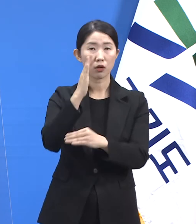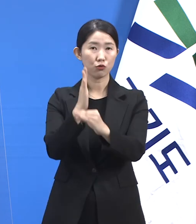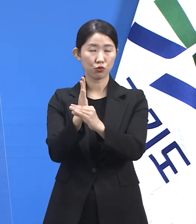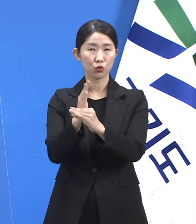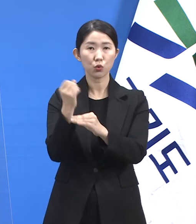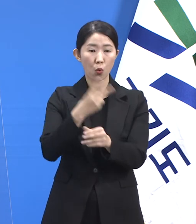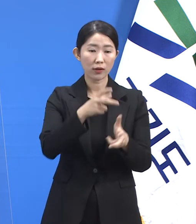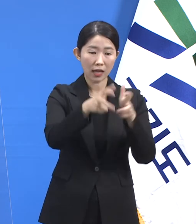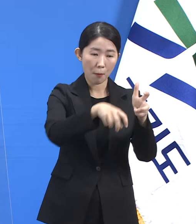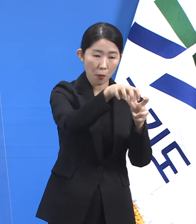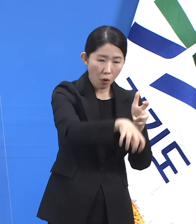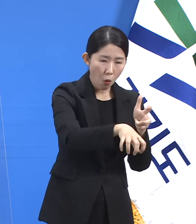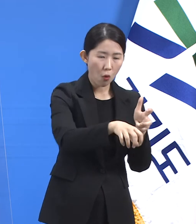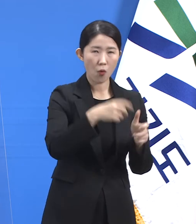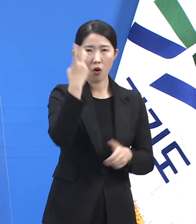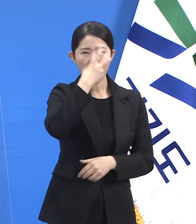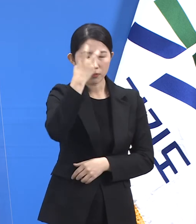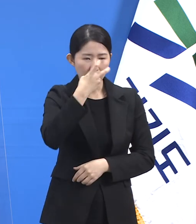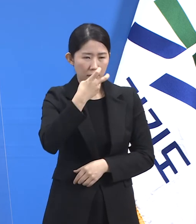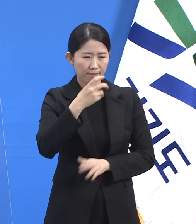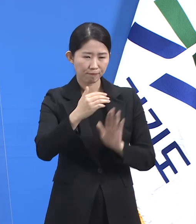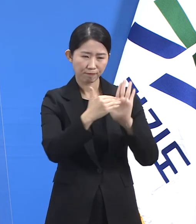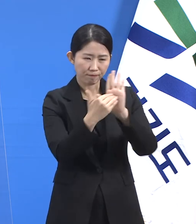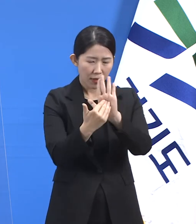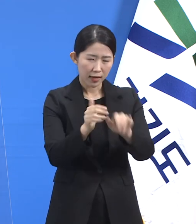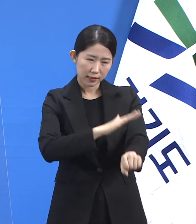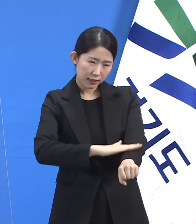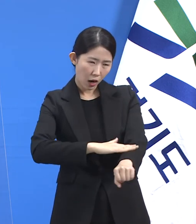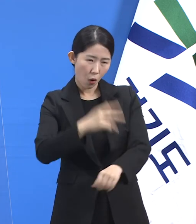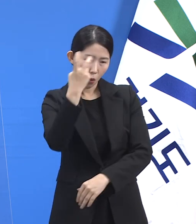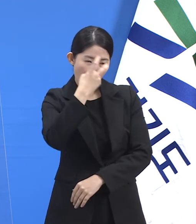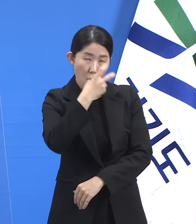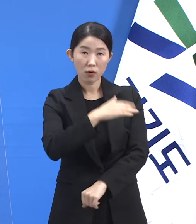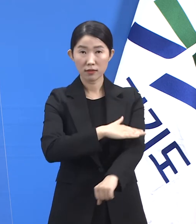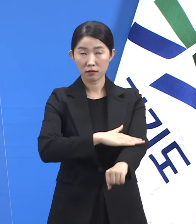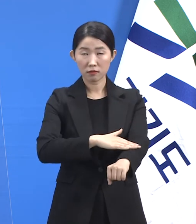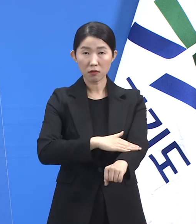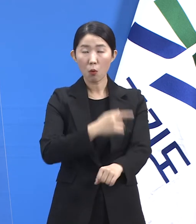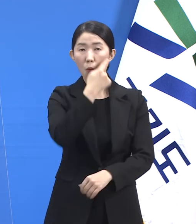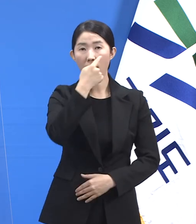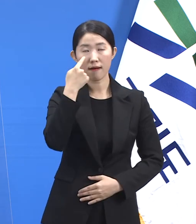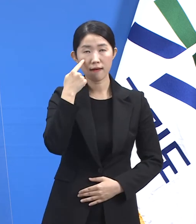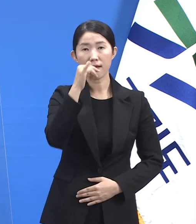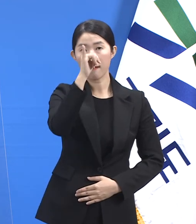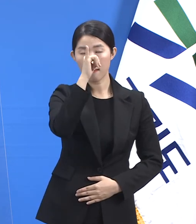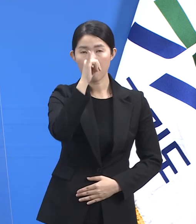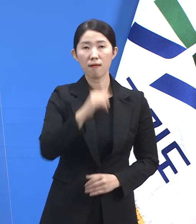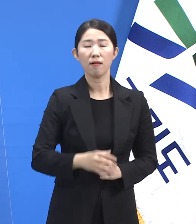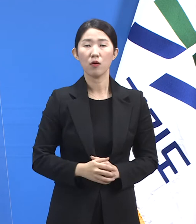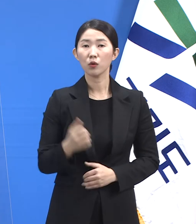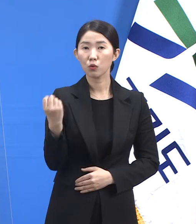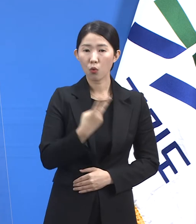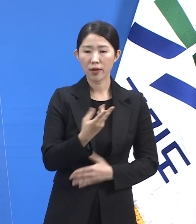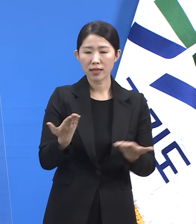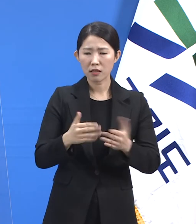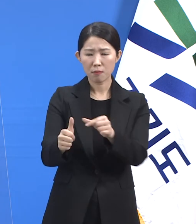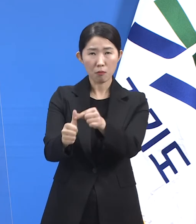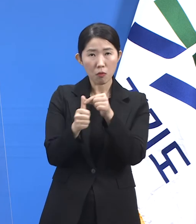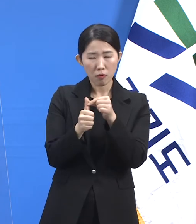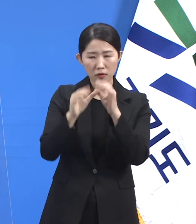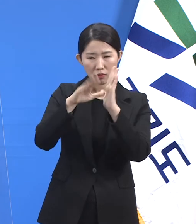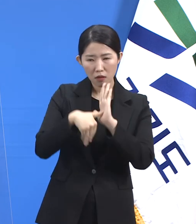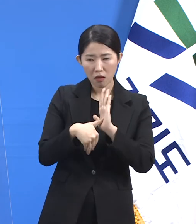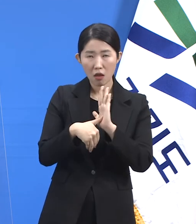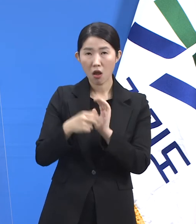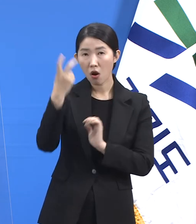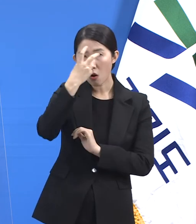방역 실태 점검 등 기존의 적극적인 대응 성과가 있고 채용 시 추가 검사가 갖는